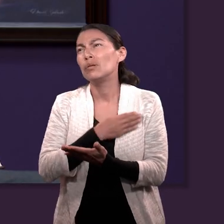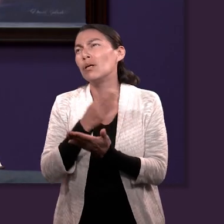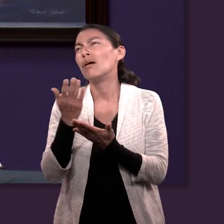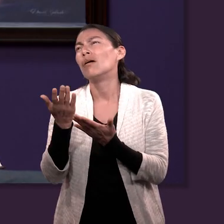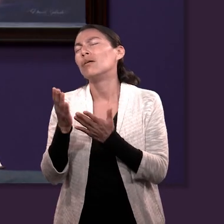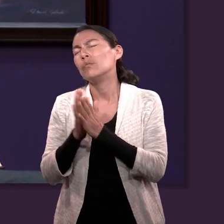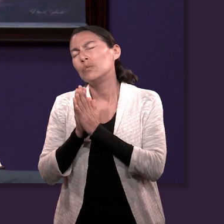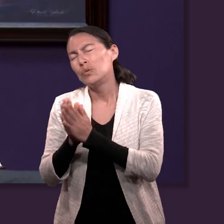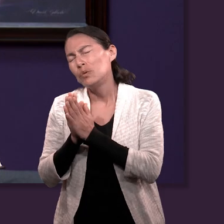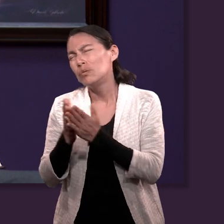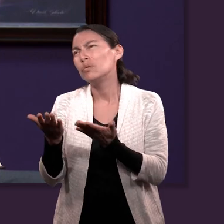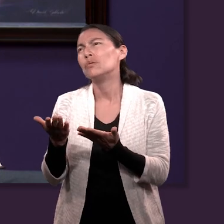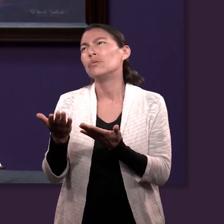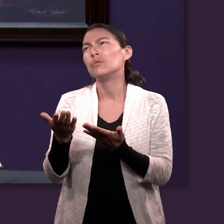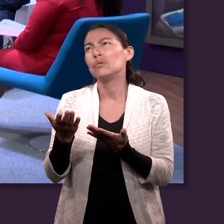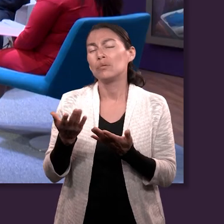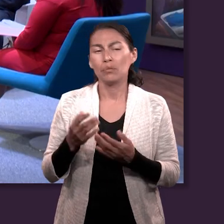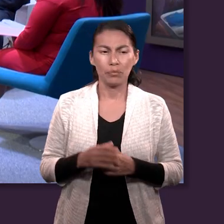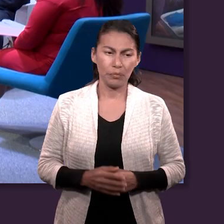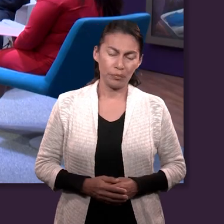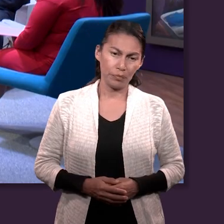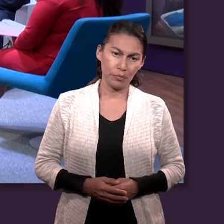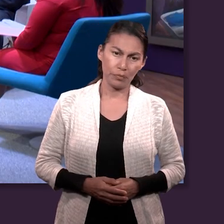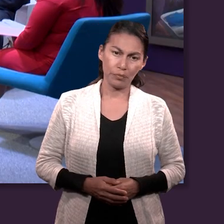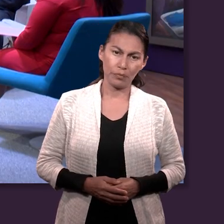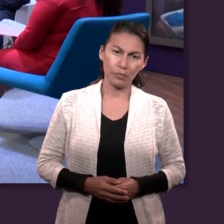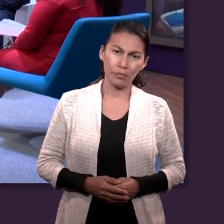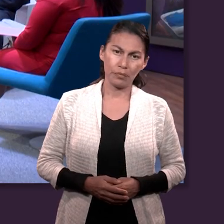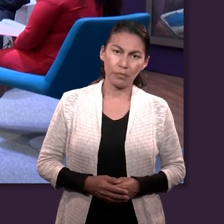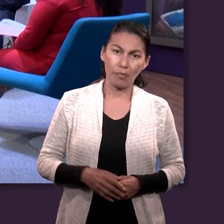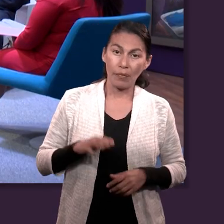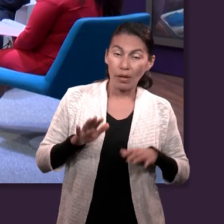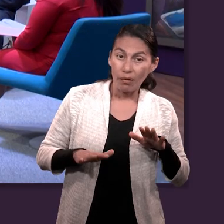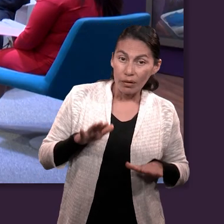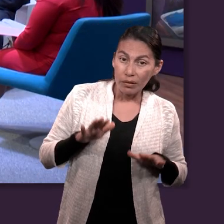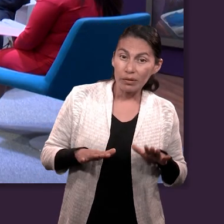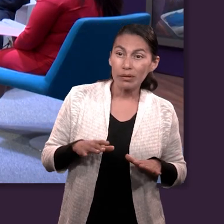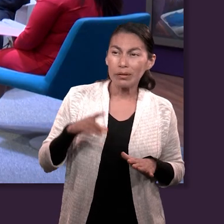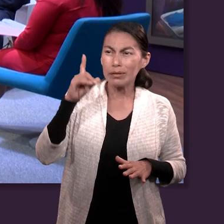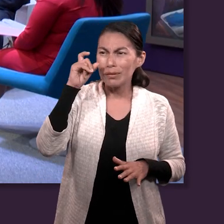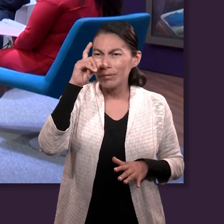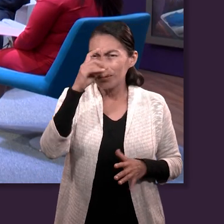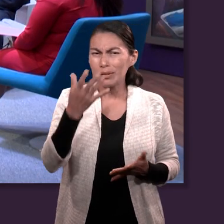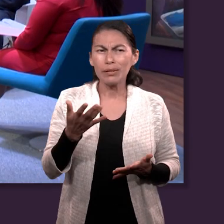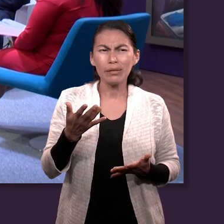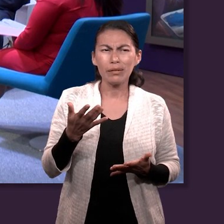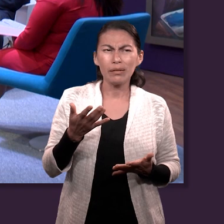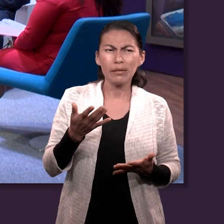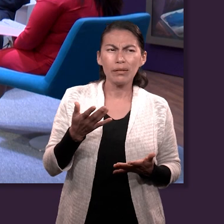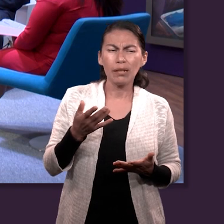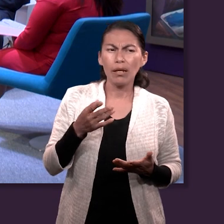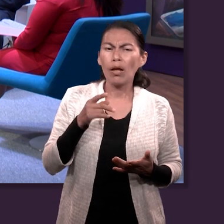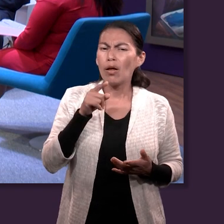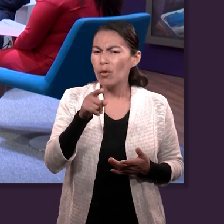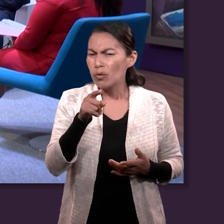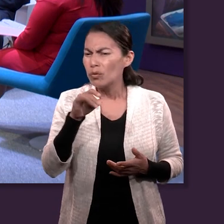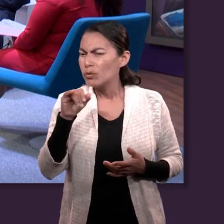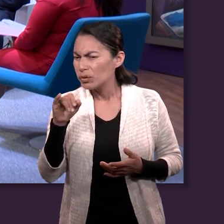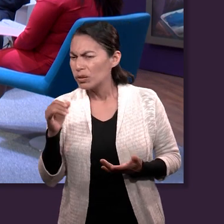compasión. Se compadeció de su pueblo, ¿no? Y es que a veces,